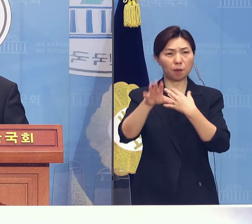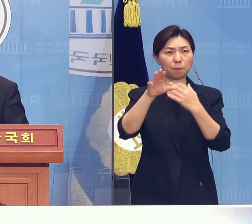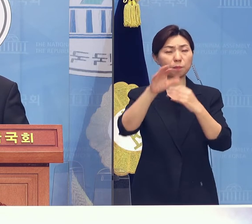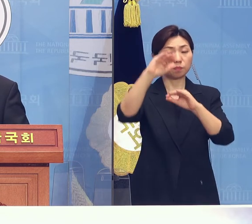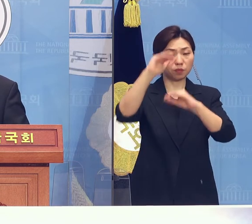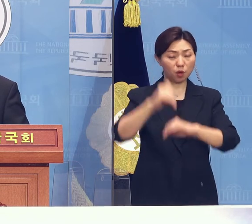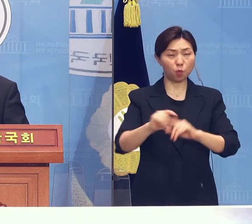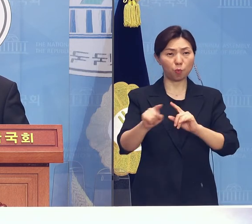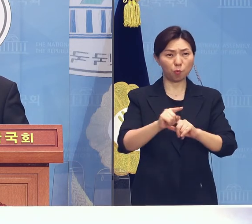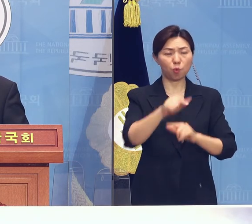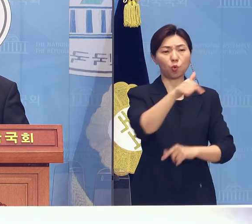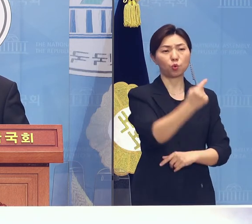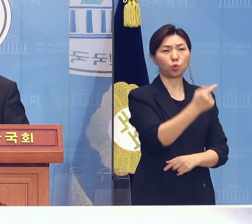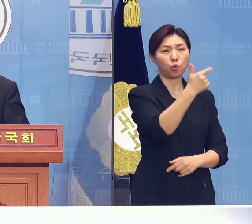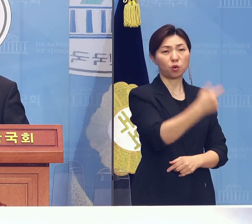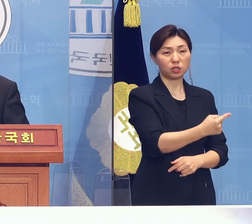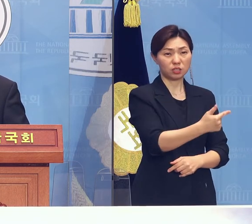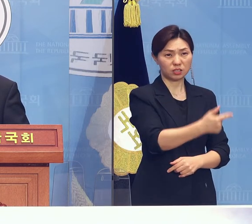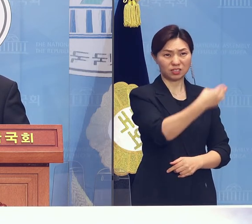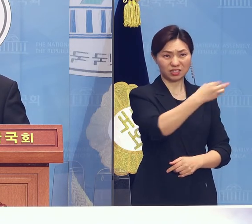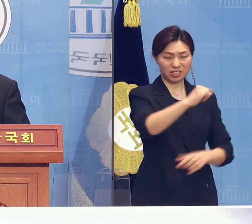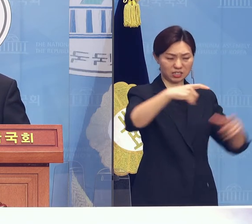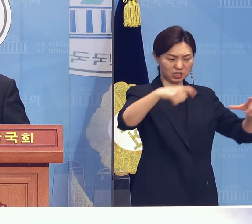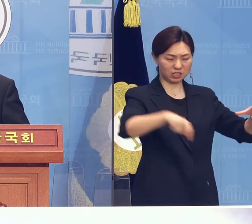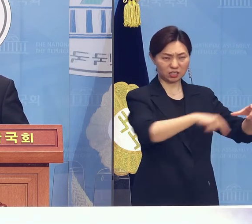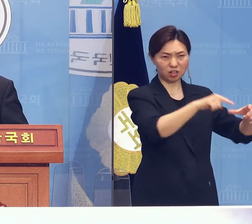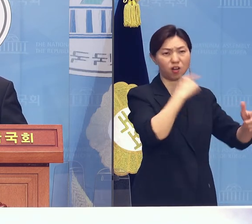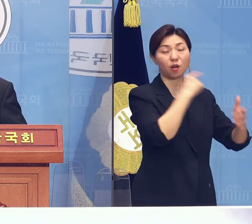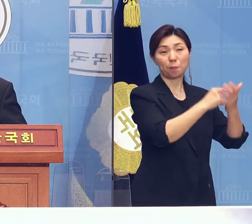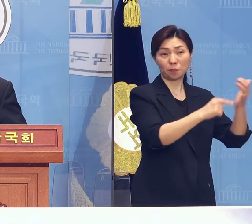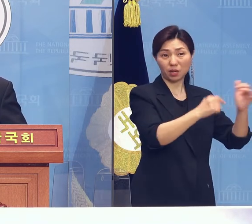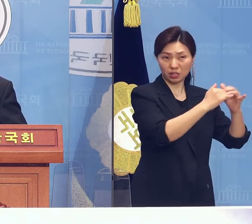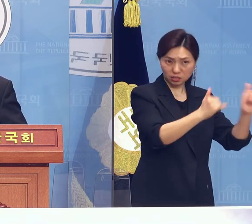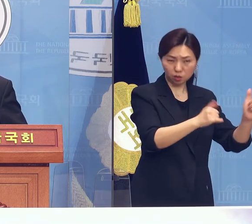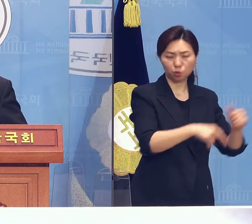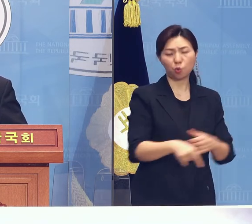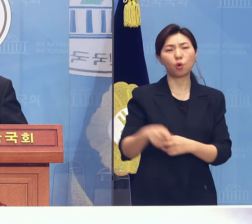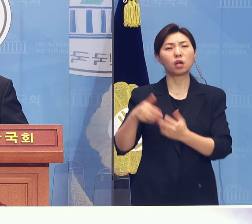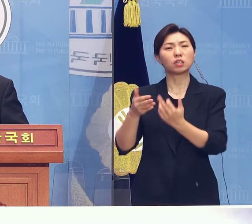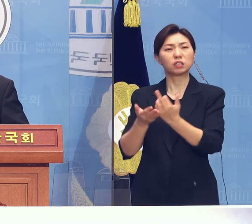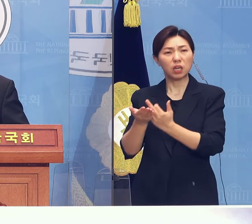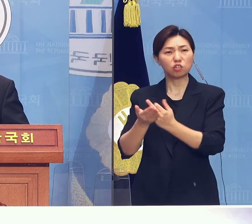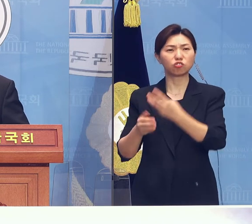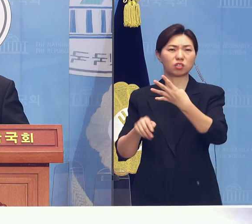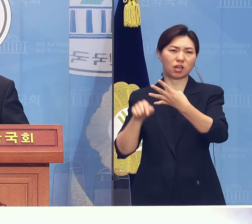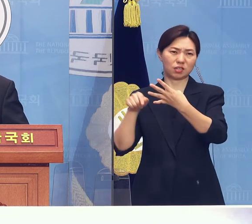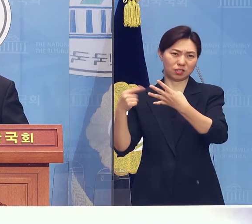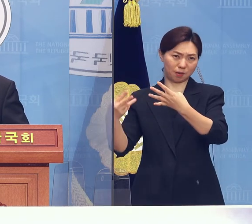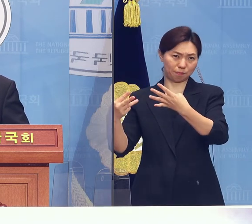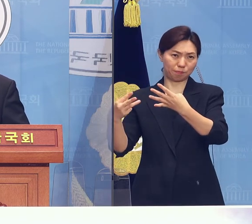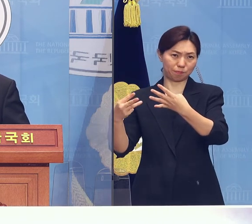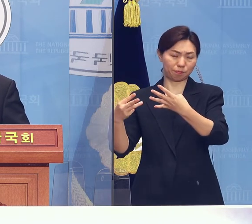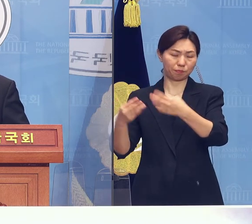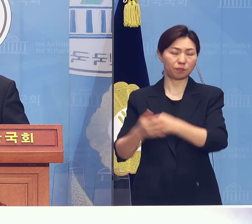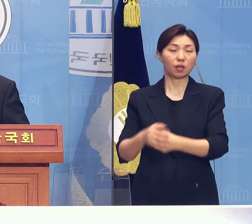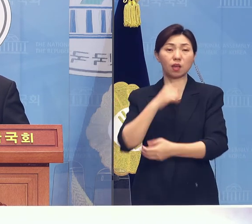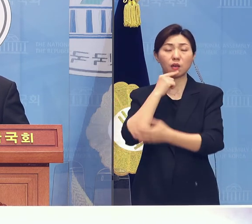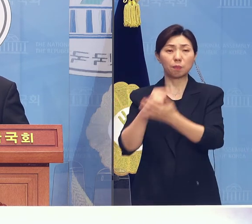피해자들에게도 제조 사상사건 피해자의 보상 기준과 원칙에 따라 처리하겠다고